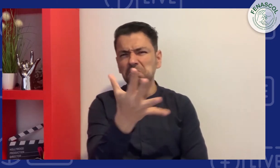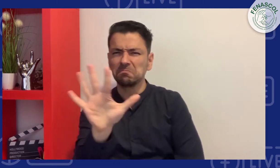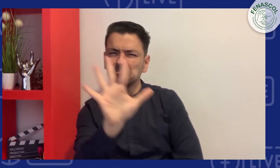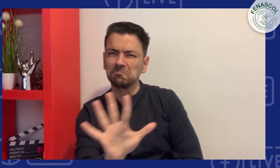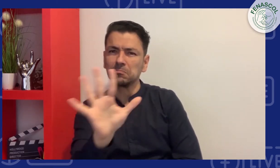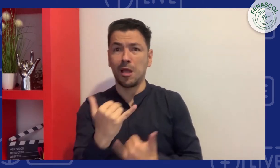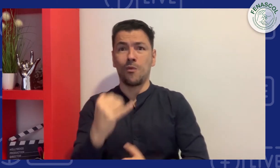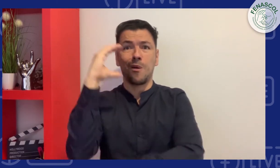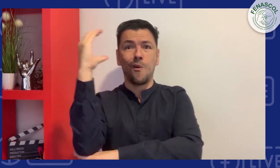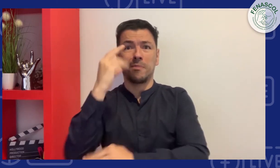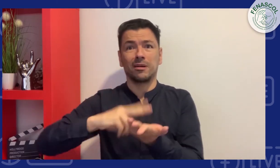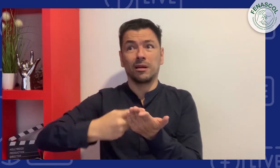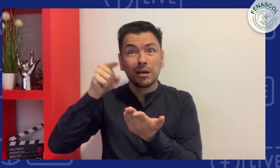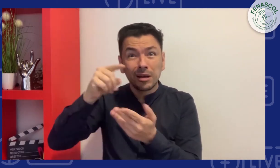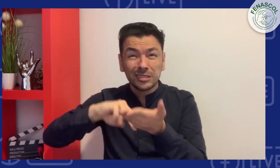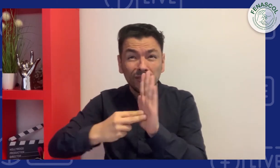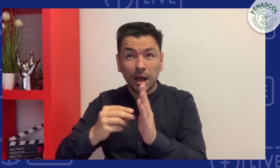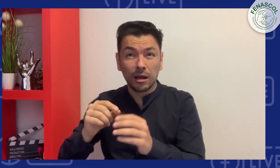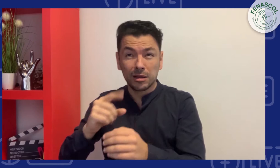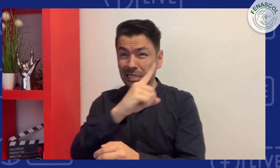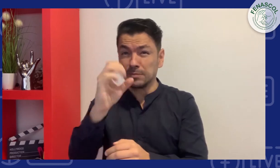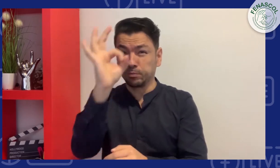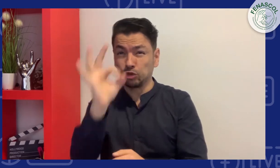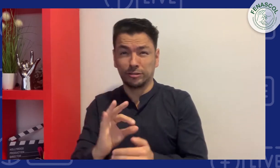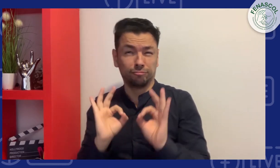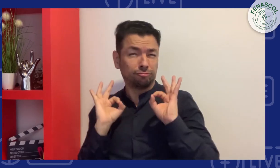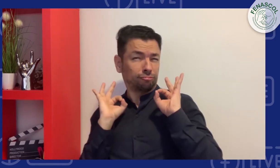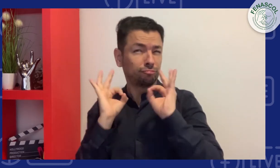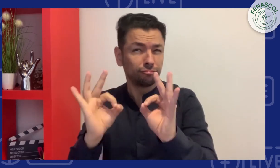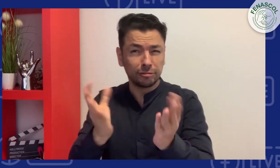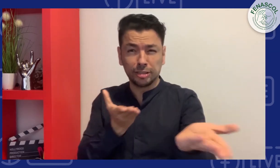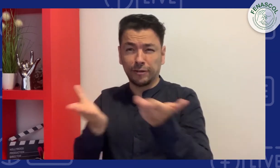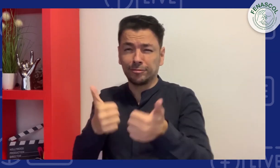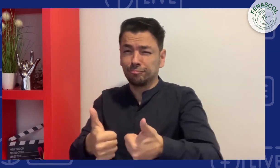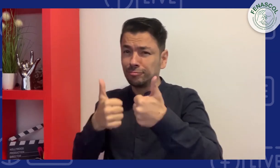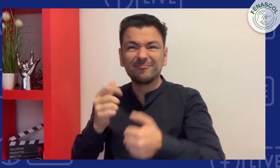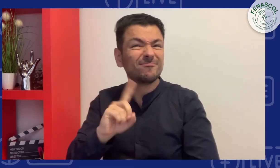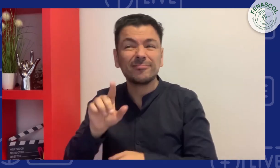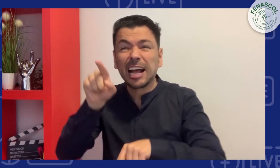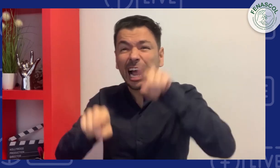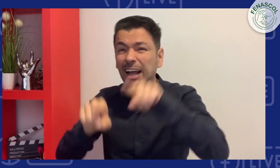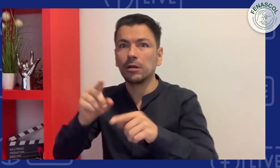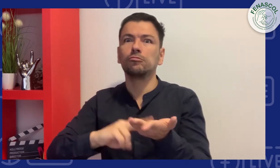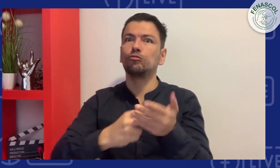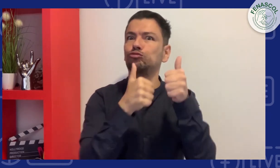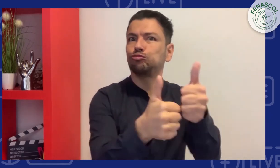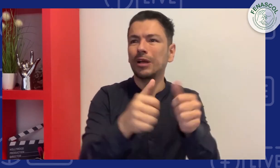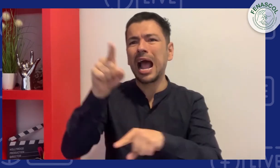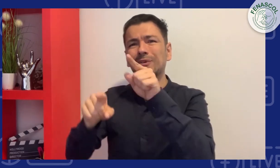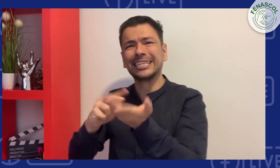o menos con un registro de entre 800 y 1.200 intérpretes en toda Colombia. Esto no quiere decir que todos presten